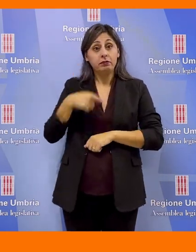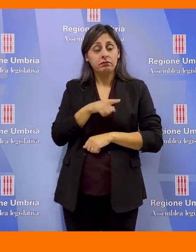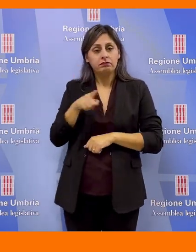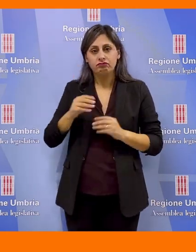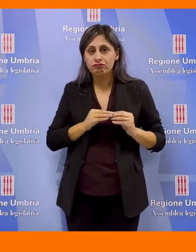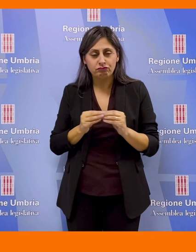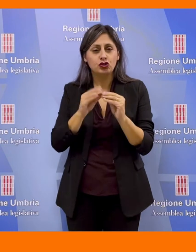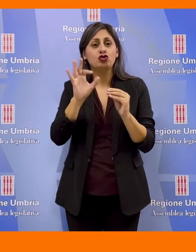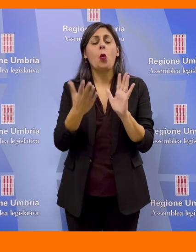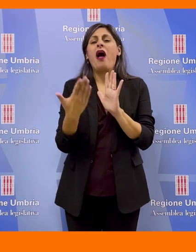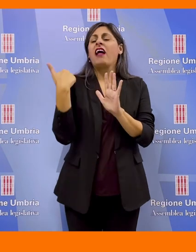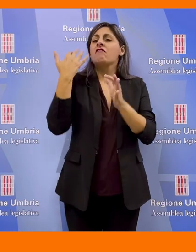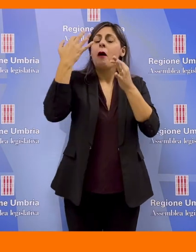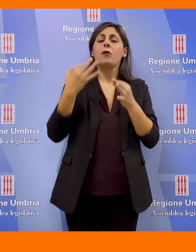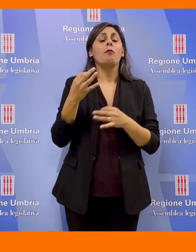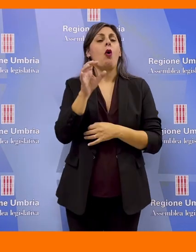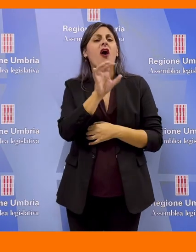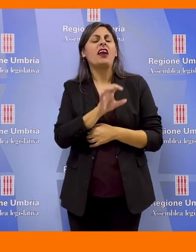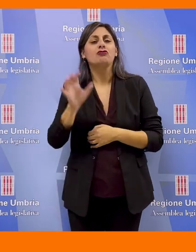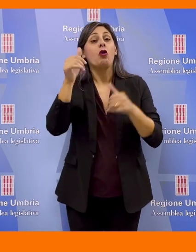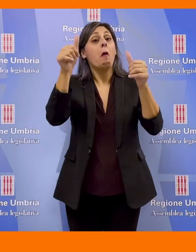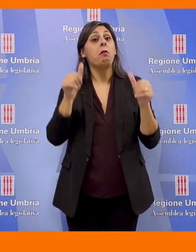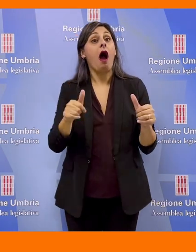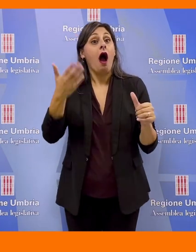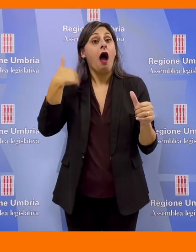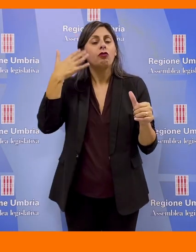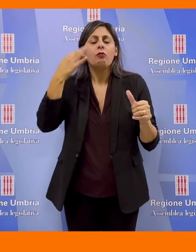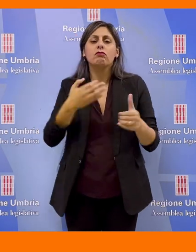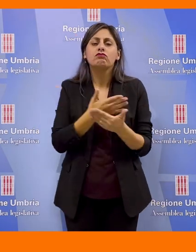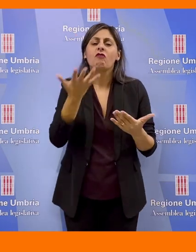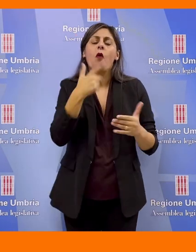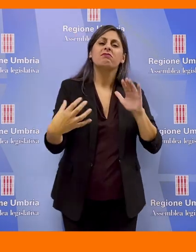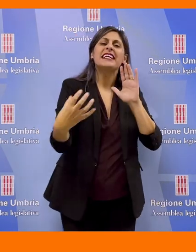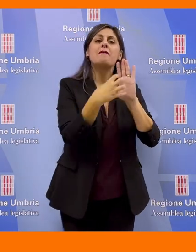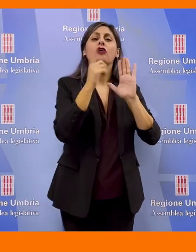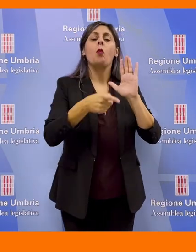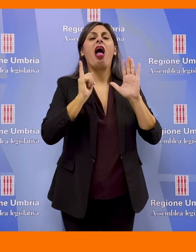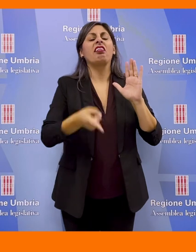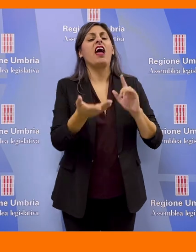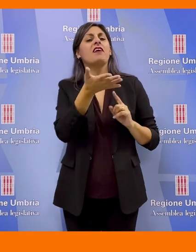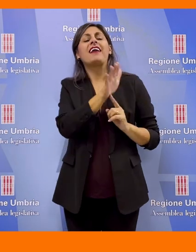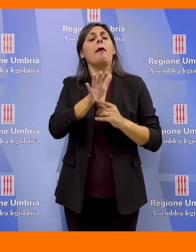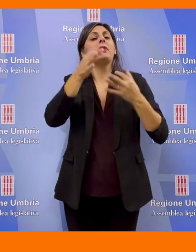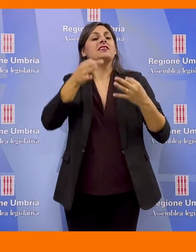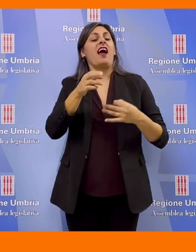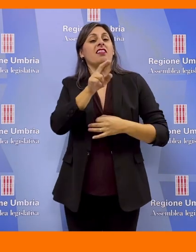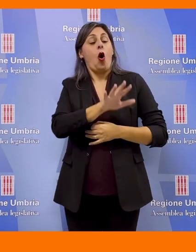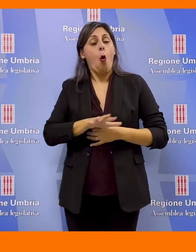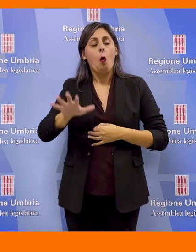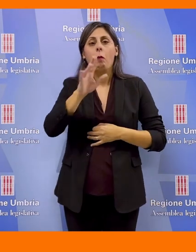50 anni fa dalla regione per scegliere quale immagine, oggi si direbbe iconica, avrebbe dovuto rappresentarla, si